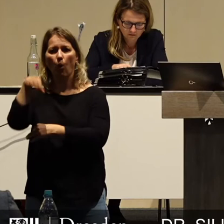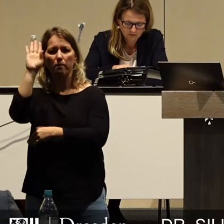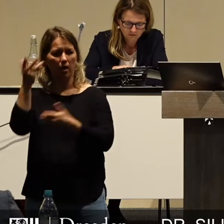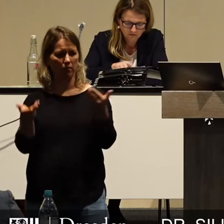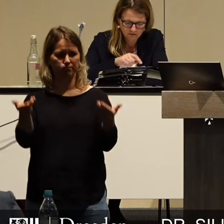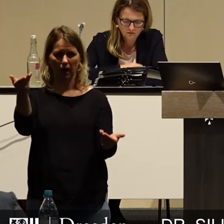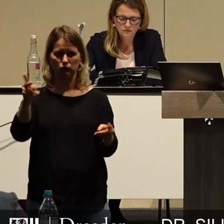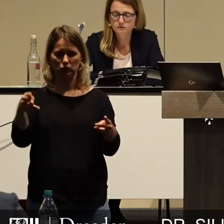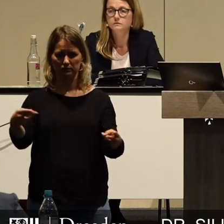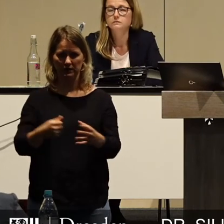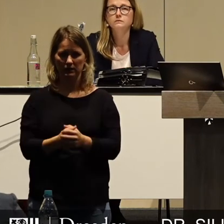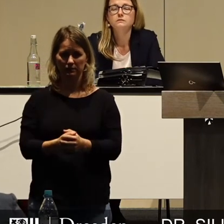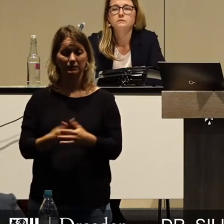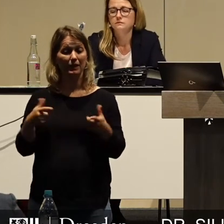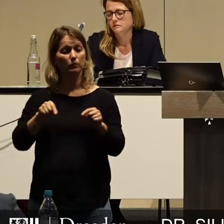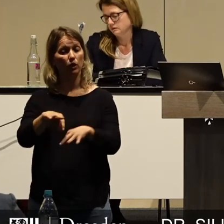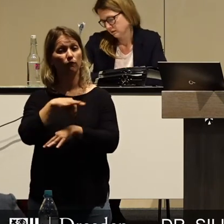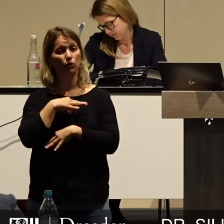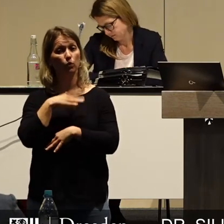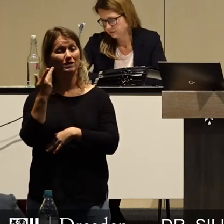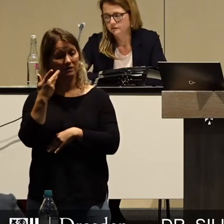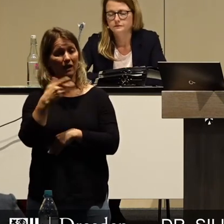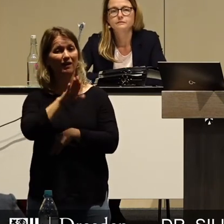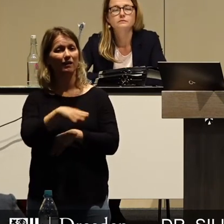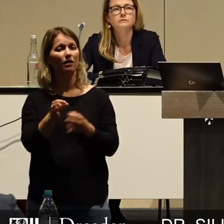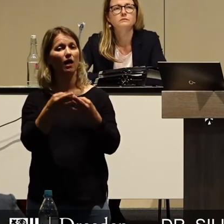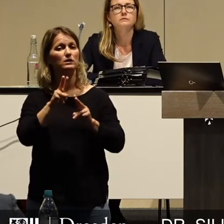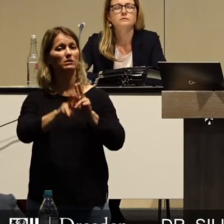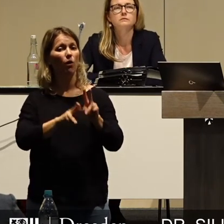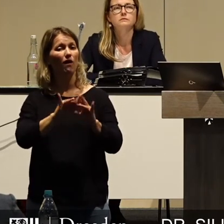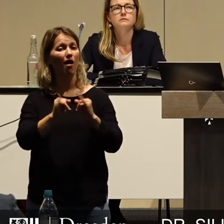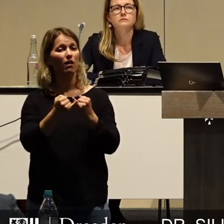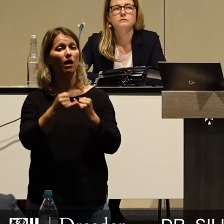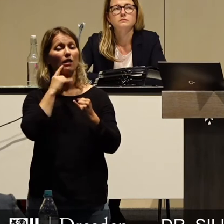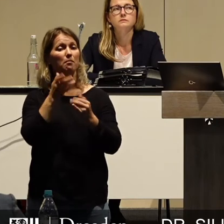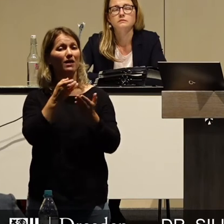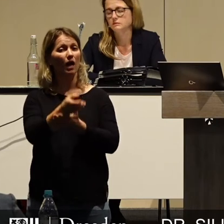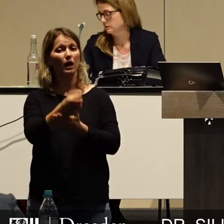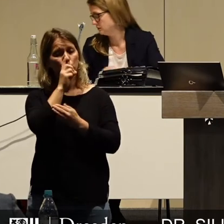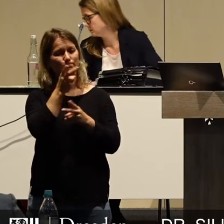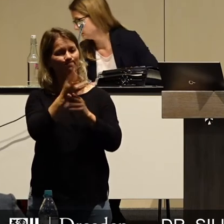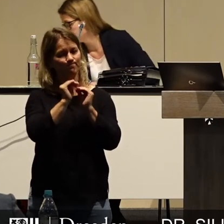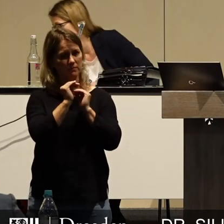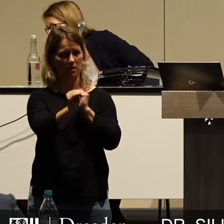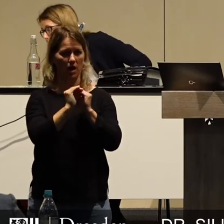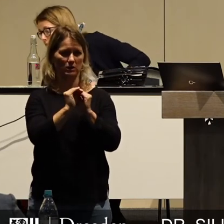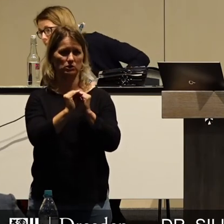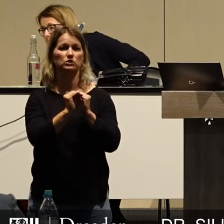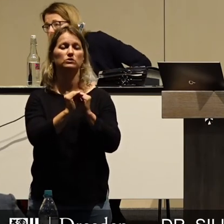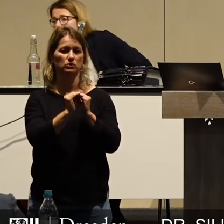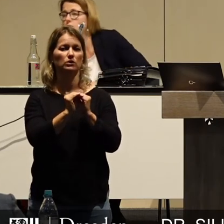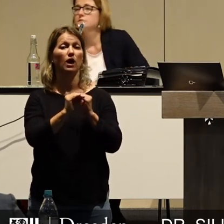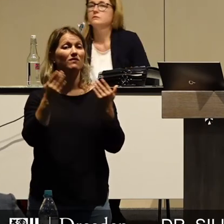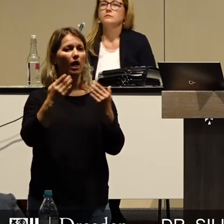Für uns heißt das, dass die Elternbeiträge für die Kindertagesbetreuung in Dresden nicht nur eingefroren werden müssen, sondern darüber hinaus